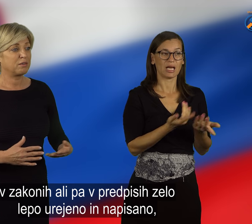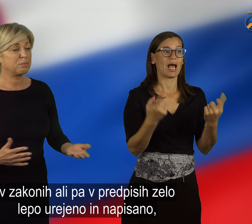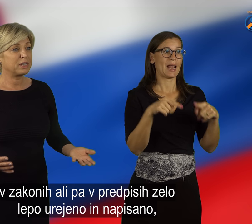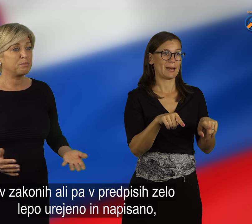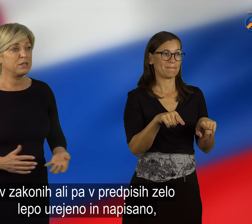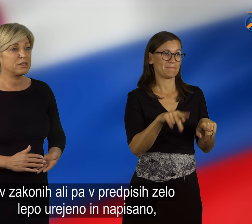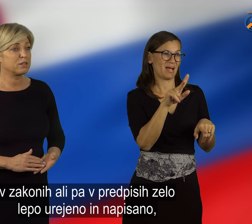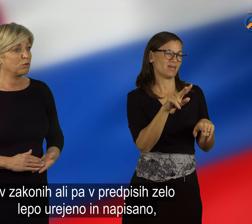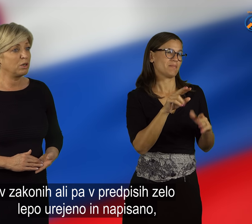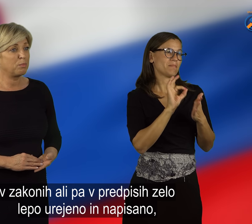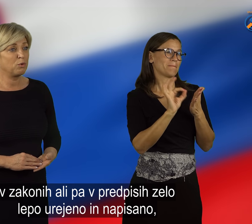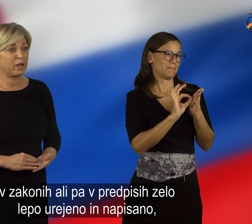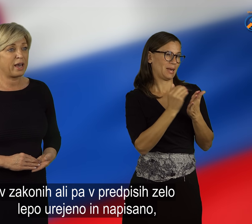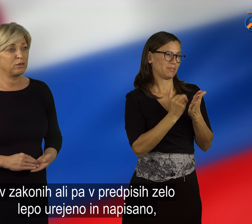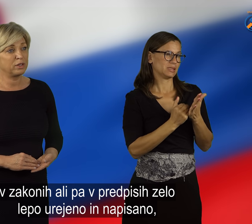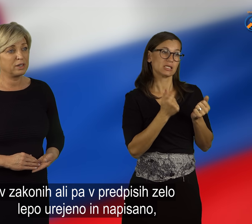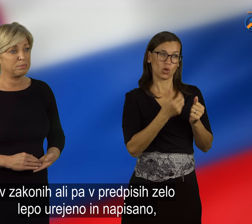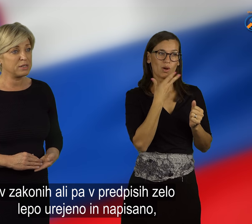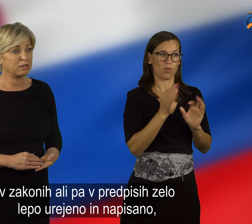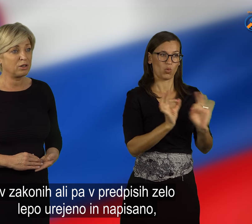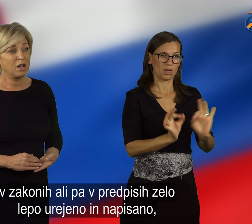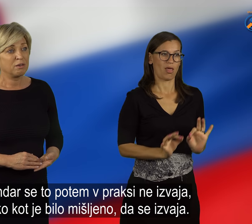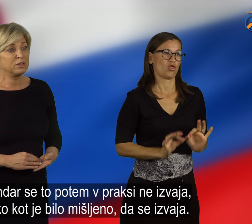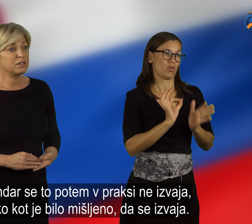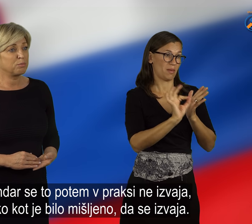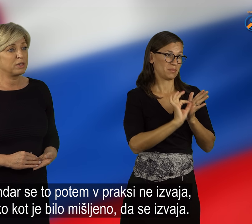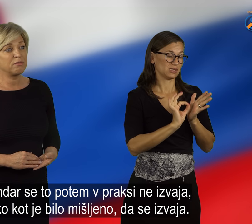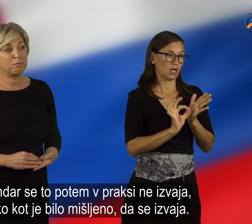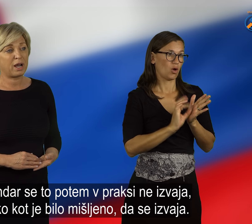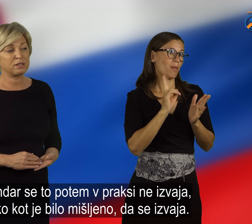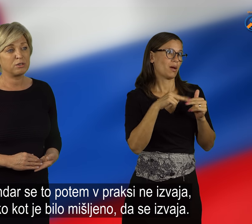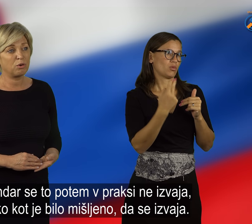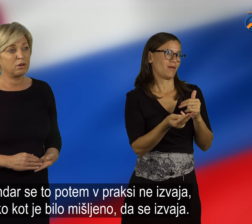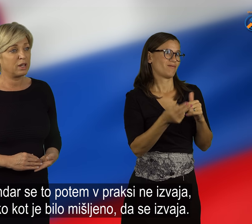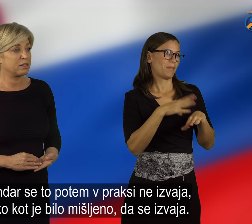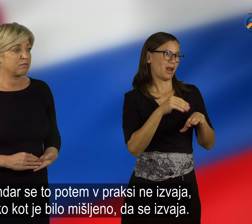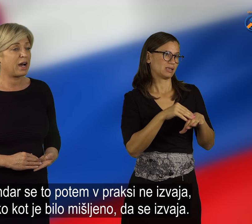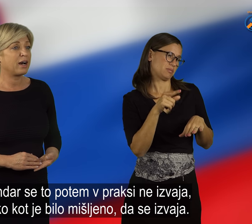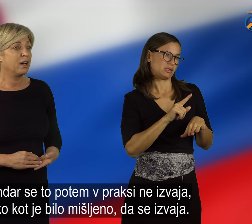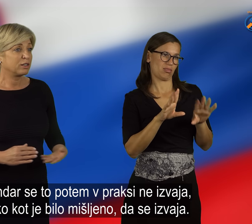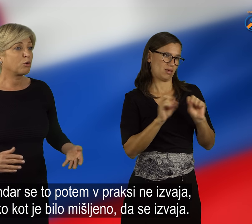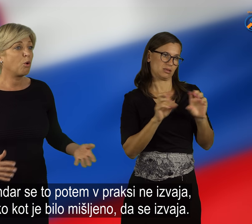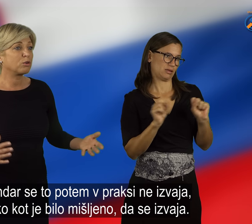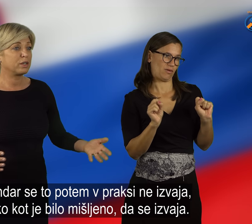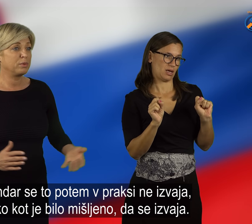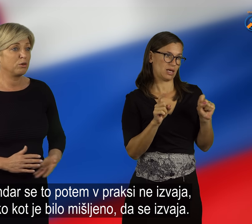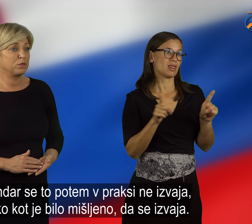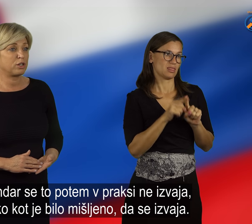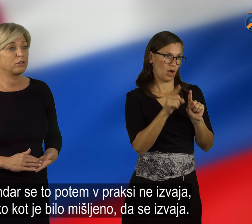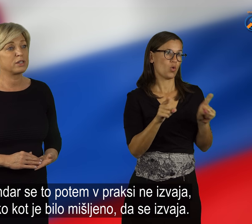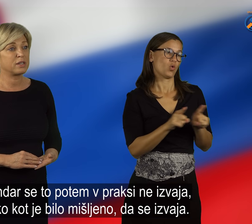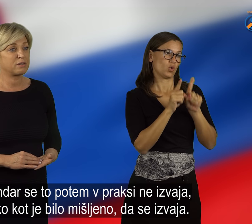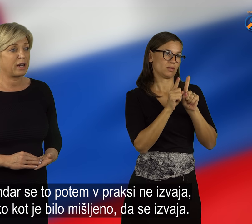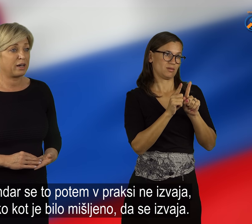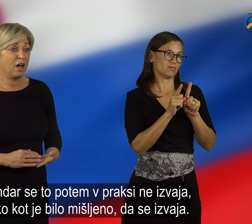pa v predpisih zelo lepo urejeno in napisano, vendar se potem v praksi to ne izvaja, tako kot je bilo